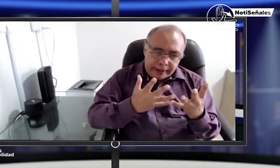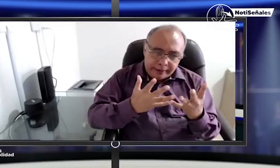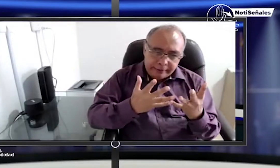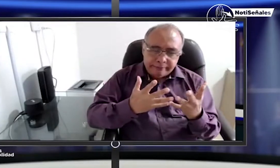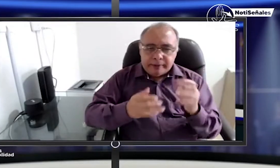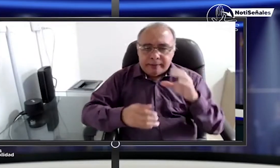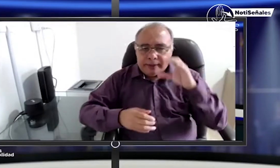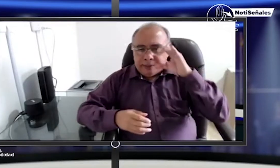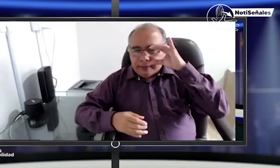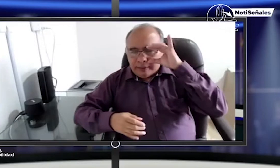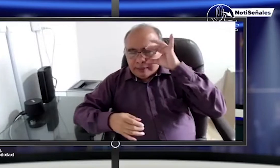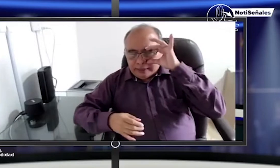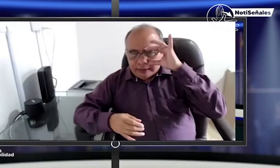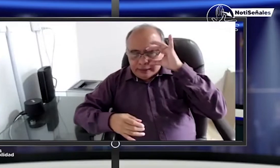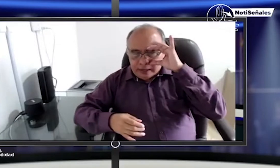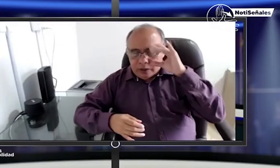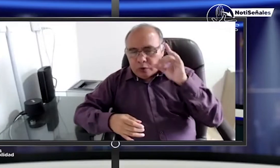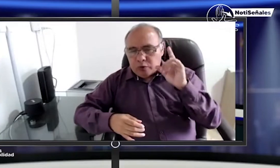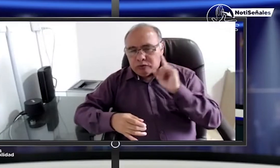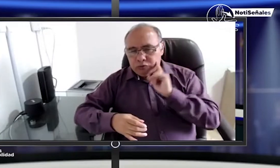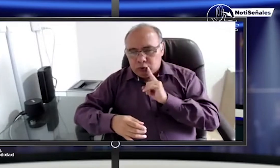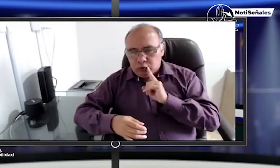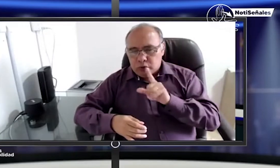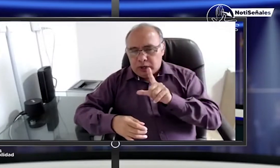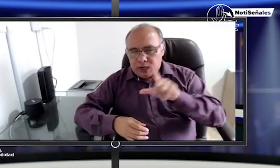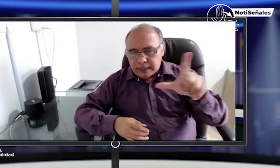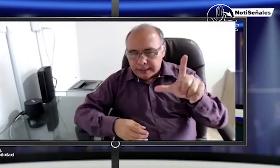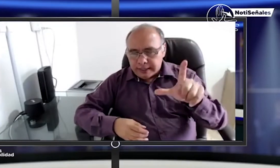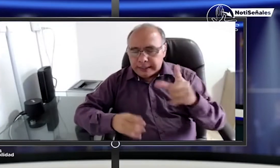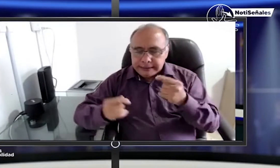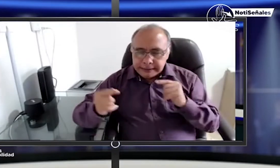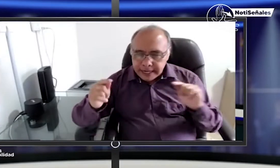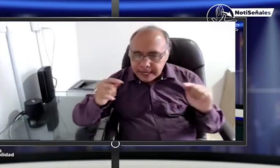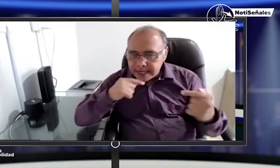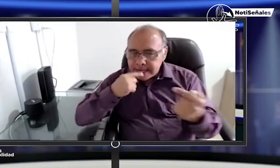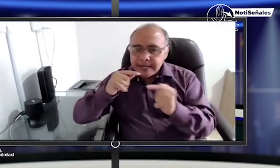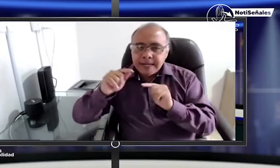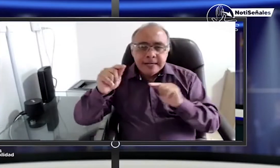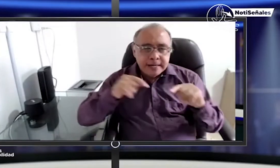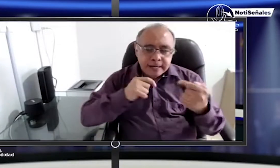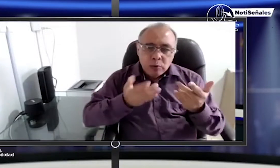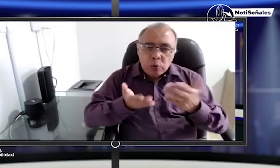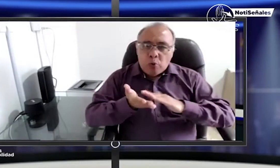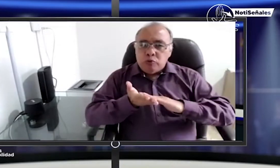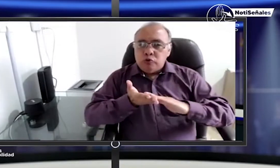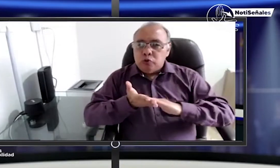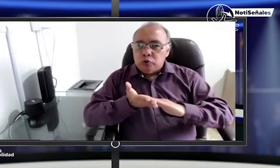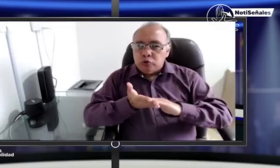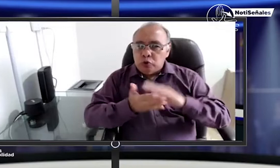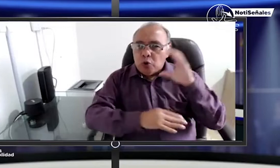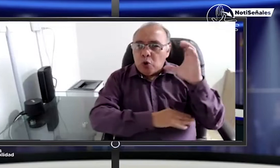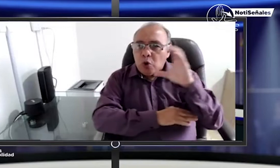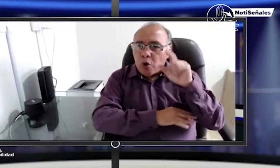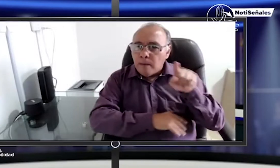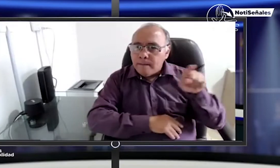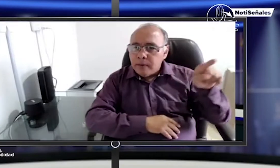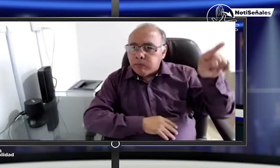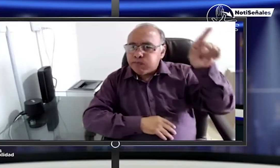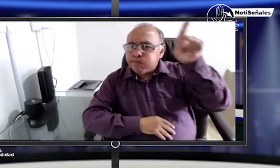nuestra emisión de la semana pasada de Noticeñales, estuvimos hablando con Acedos, con Codsep, con Diego López, hablando acerca de cómo